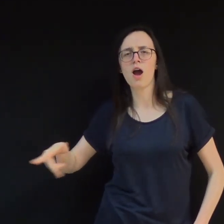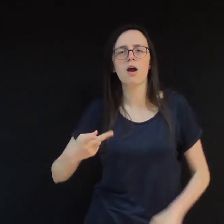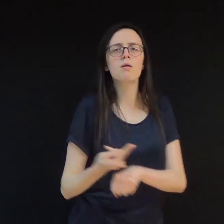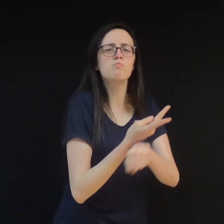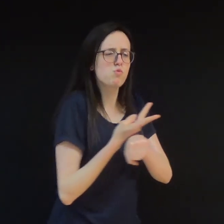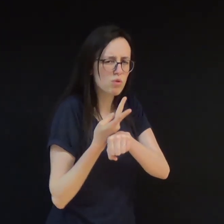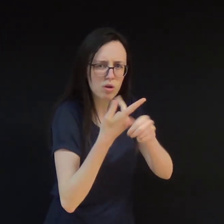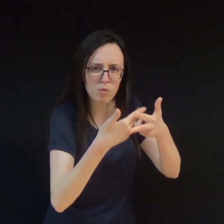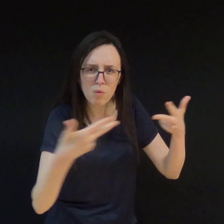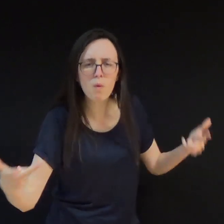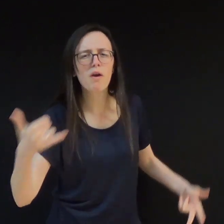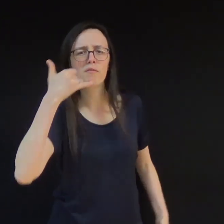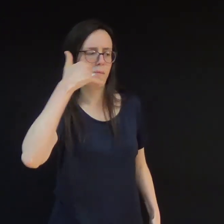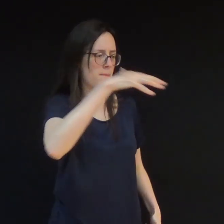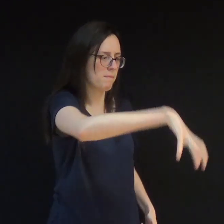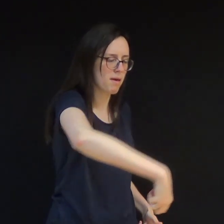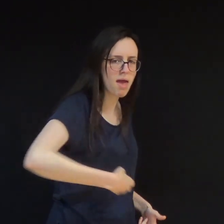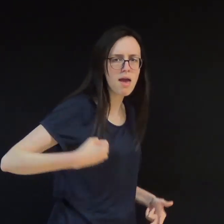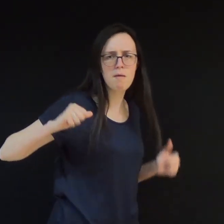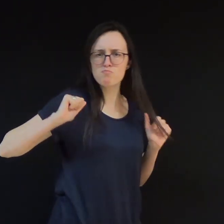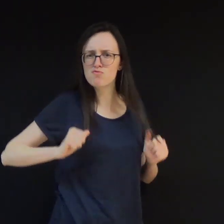os celulares e agora perguntou sobre os anéis.